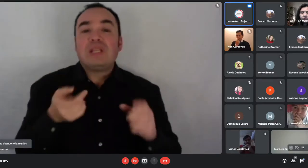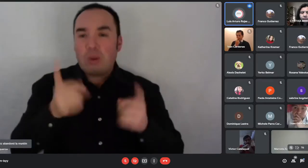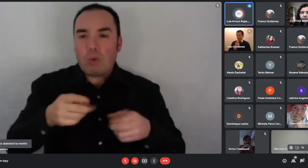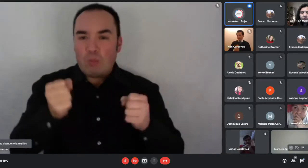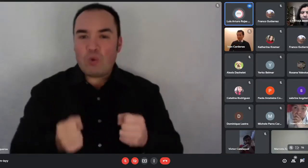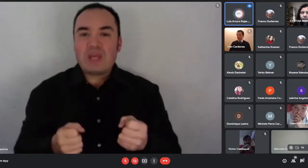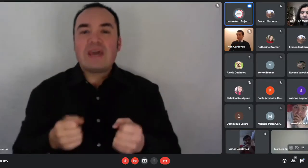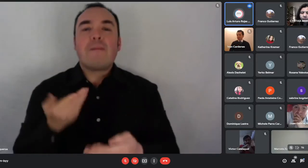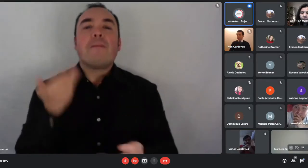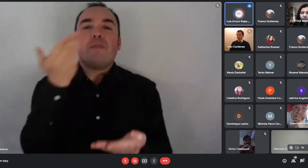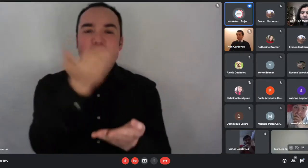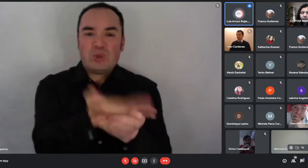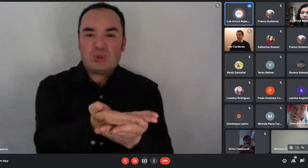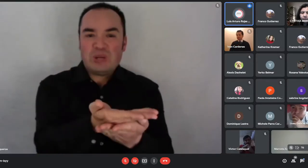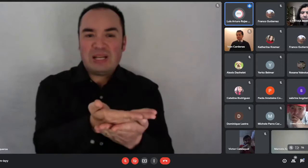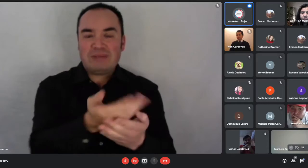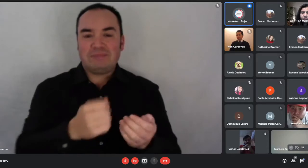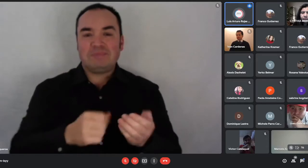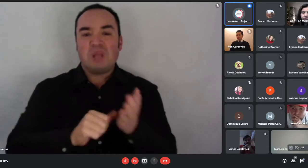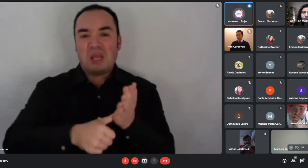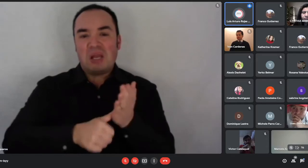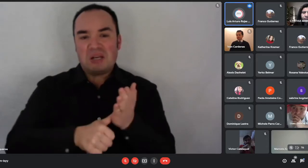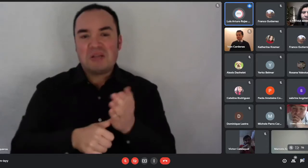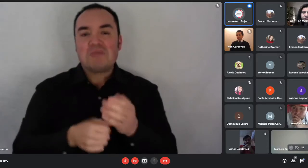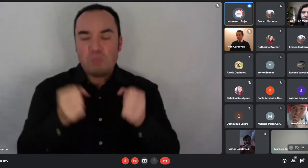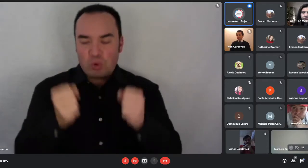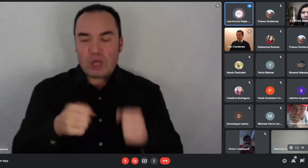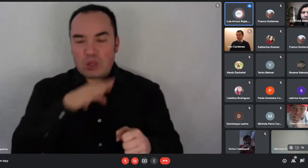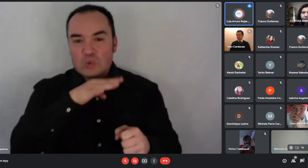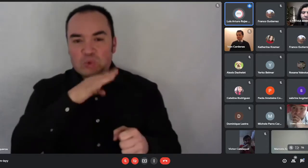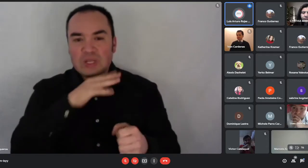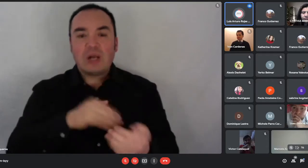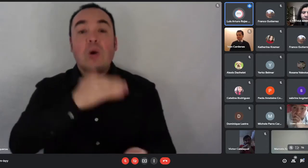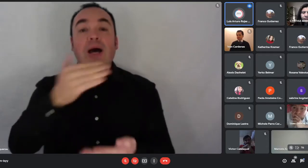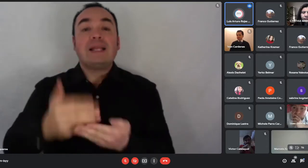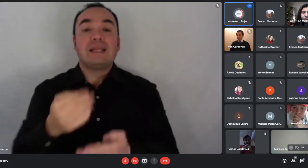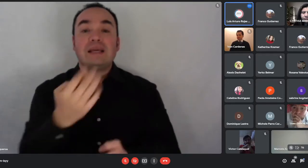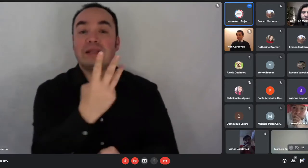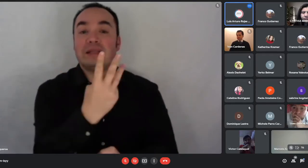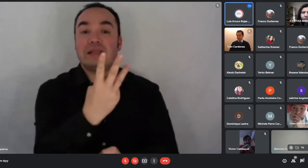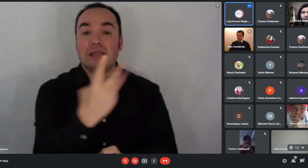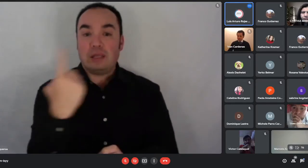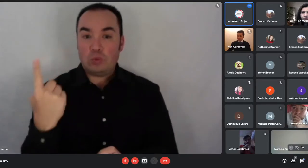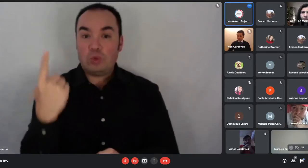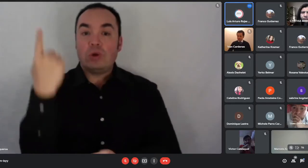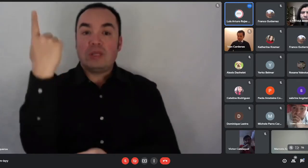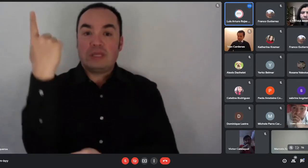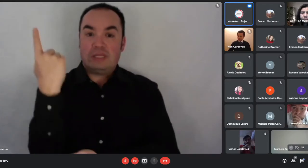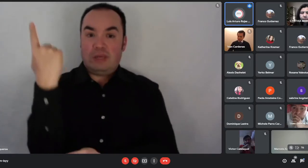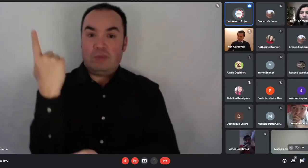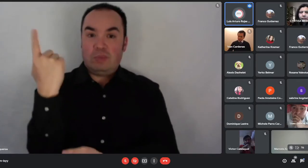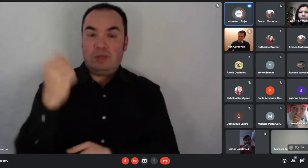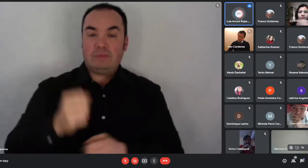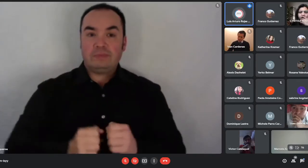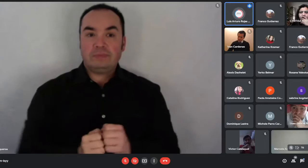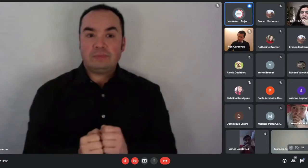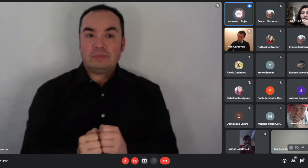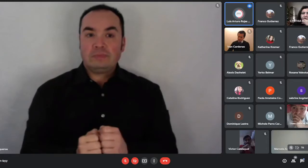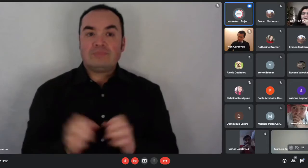esa cédula hasta el 31 de diciembre. En el caso de las personas extranjeras, cuando postulan,